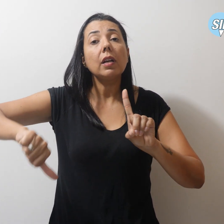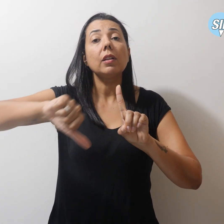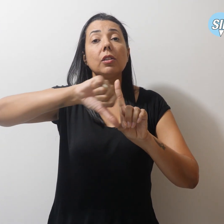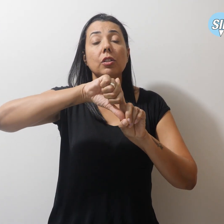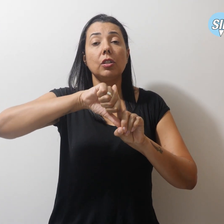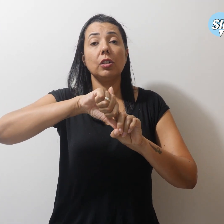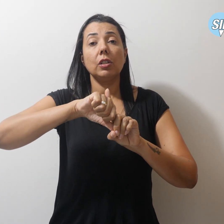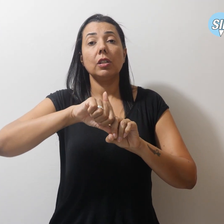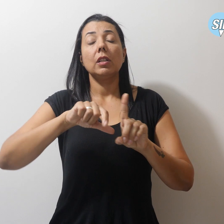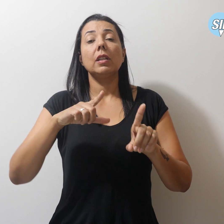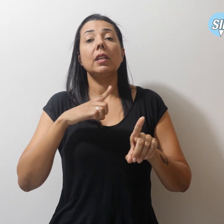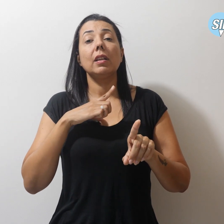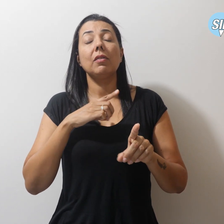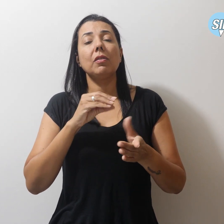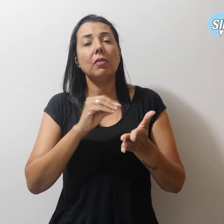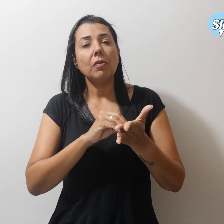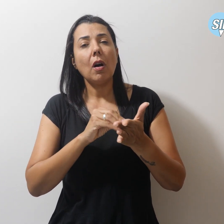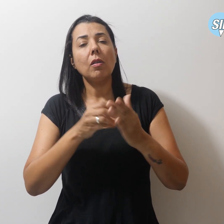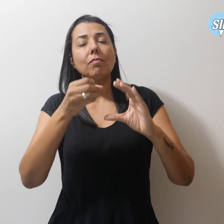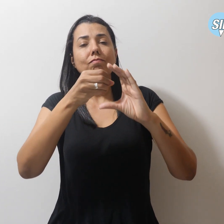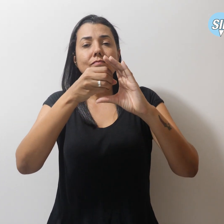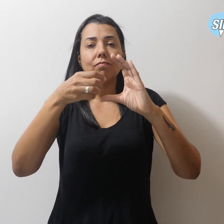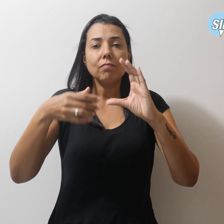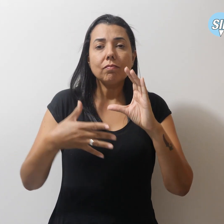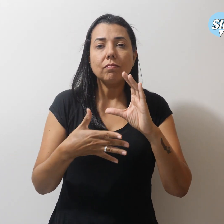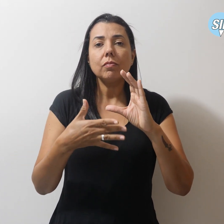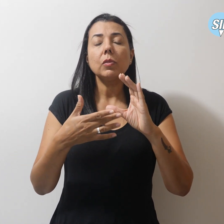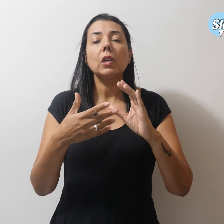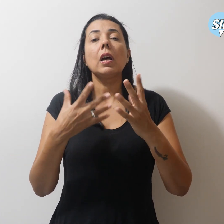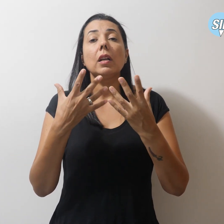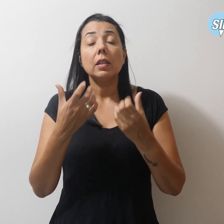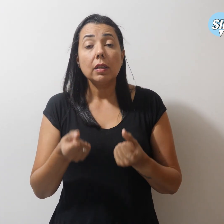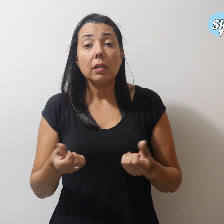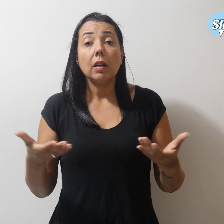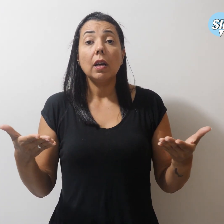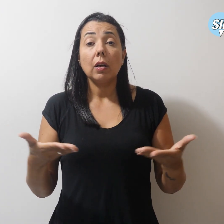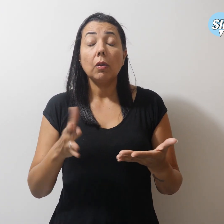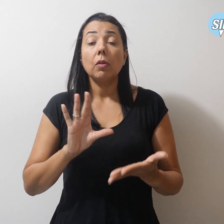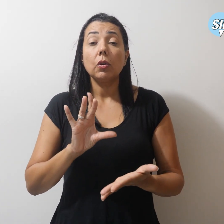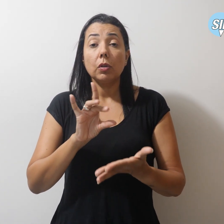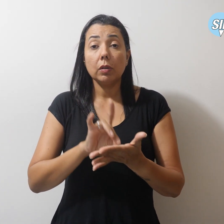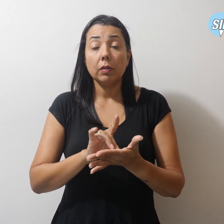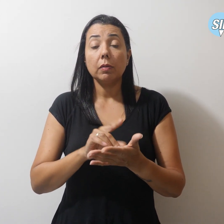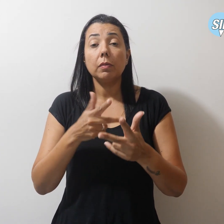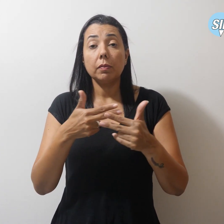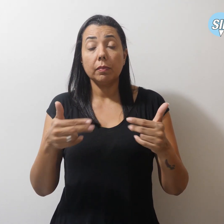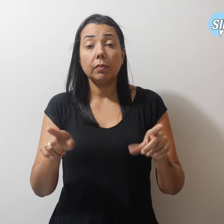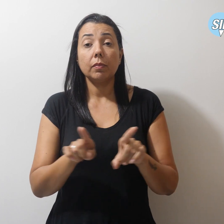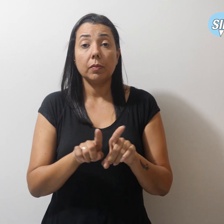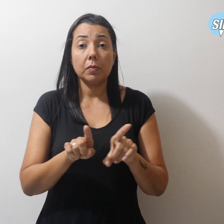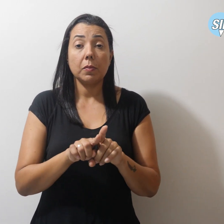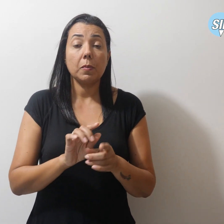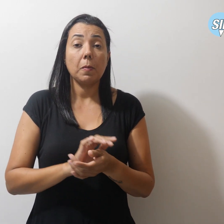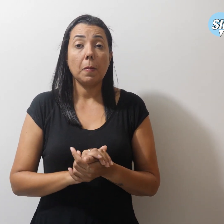descaracterização de sua concepção original e funções. Nesta